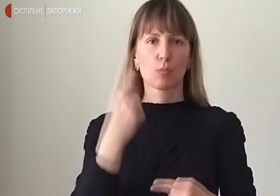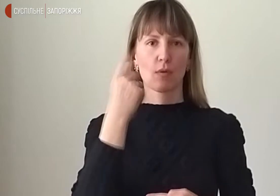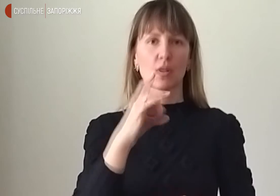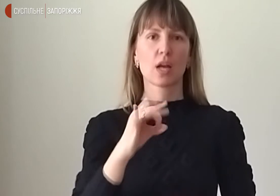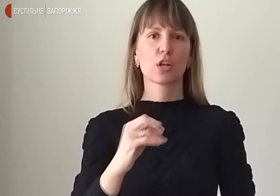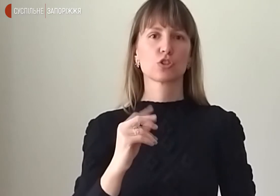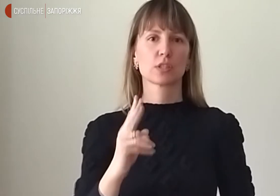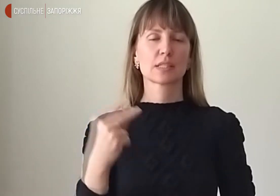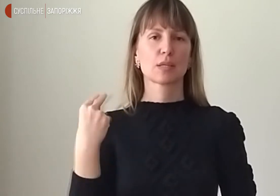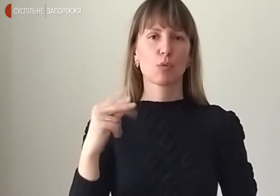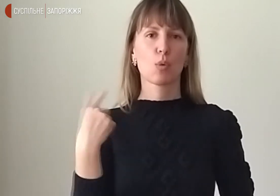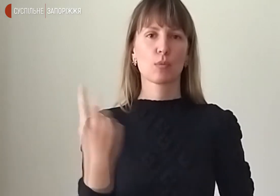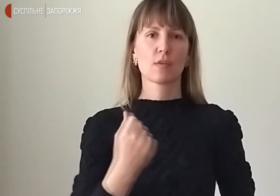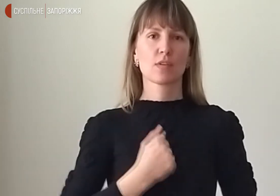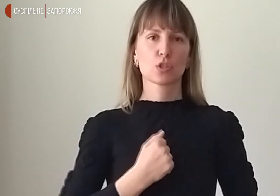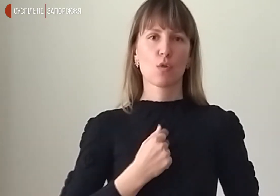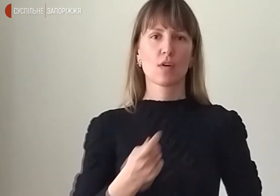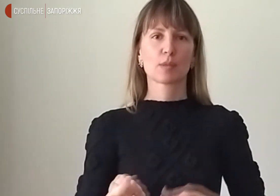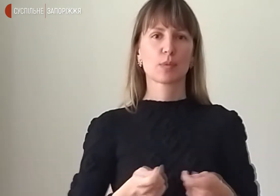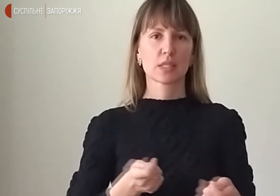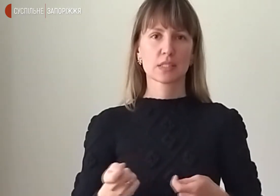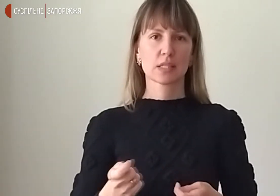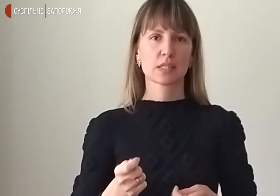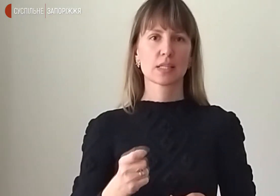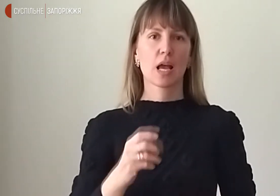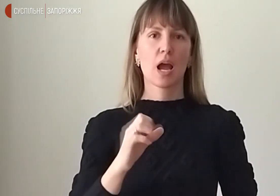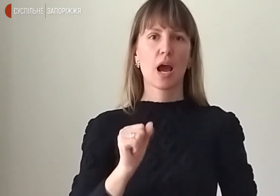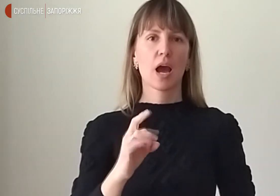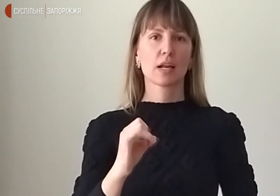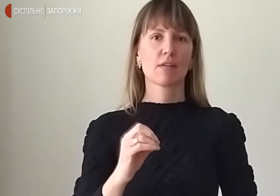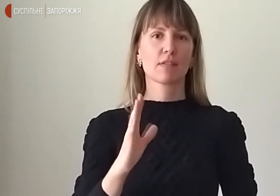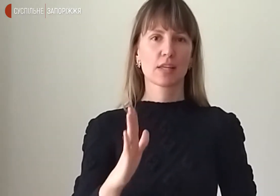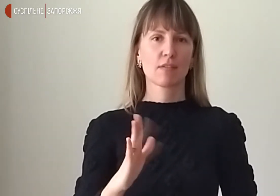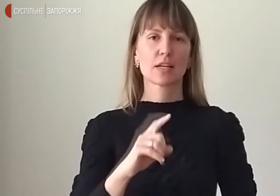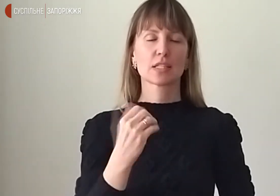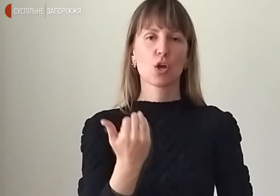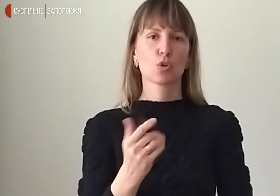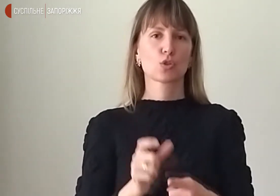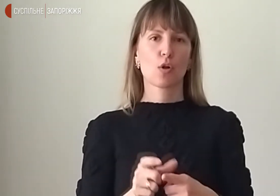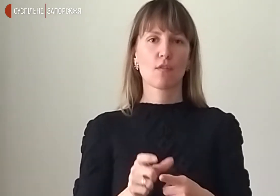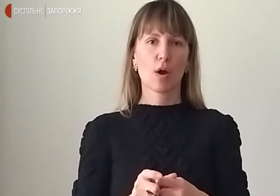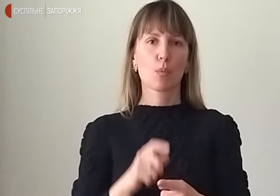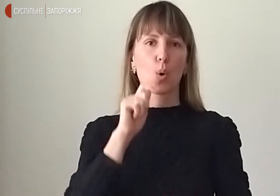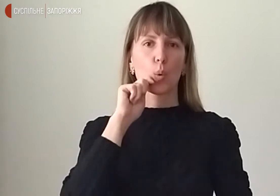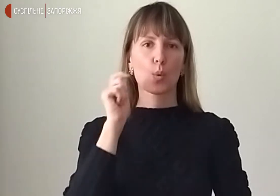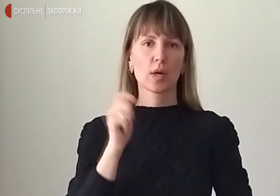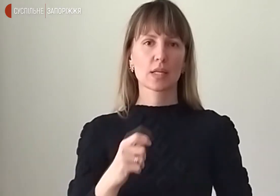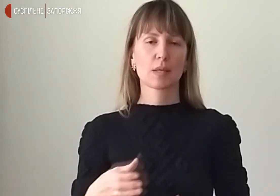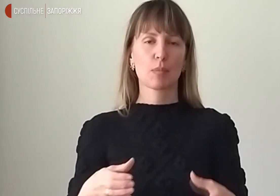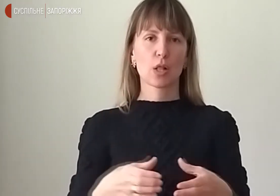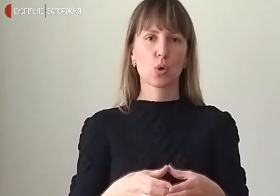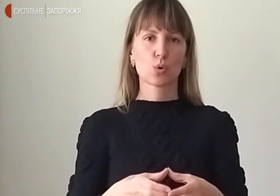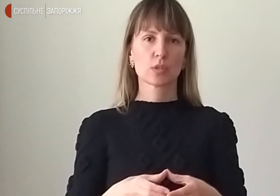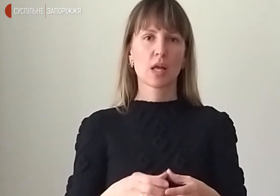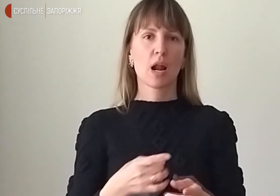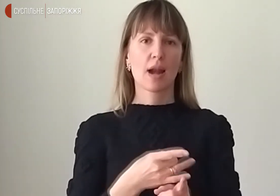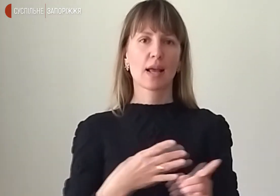речник Запорізької обласної військової адміністрації Іван Арєхів. За його словами, українські підрозділи ракетних військ